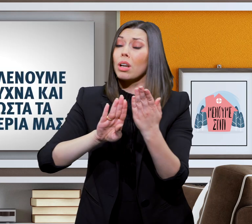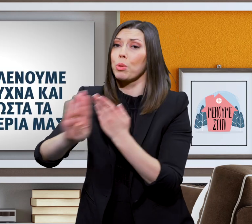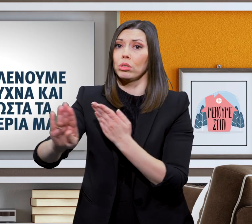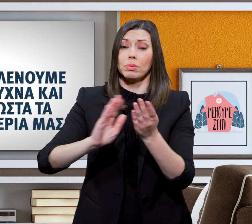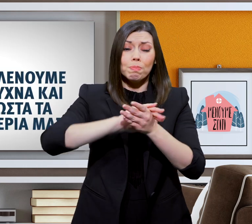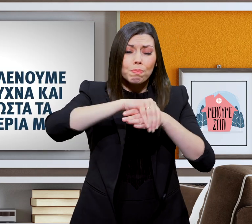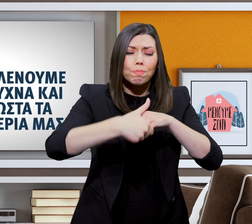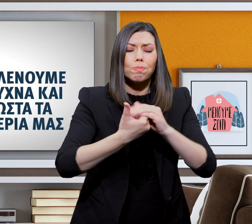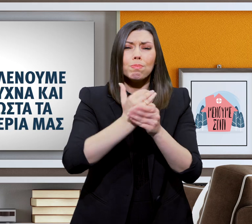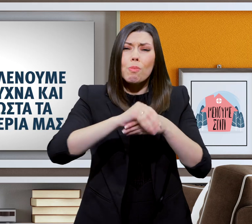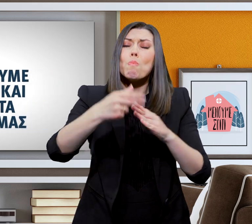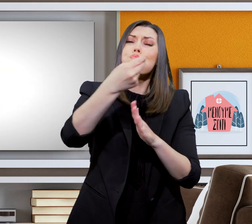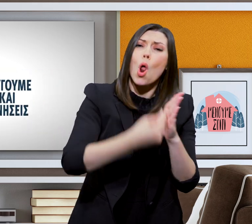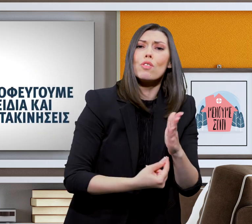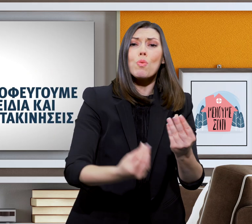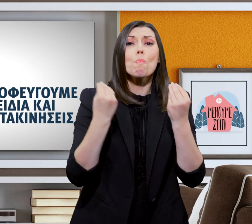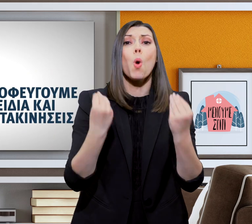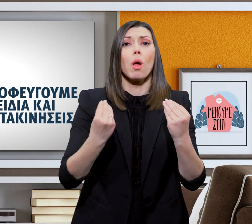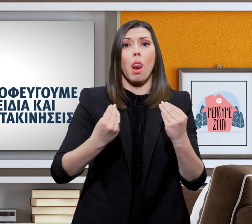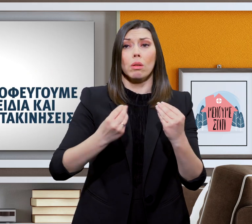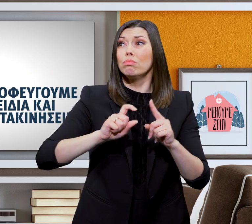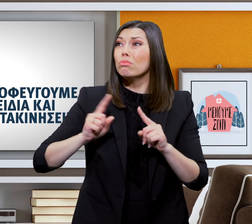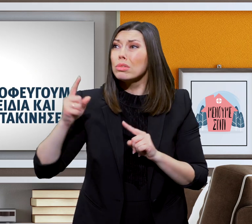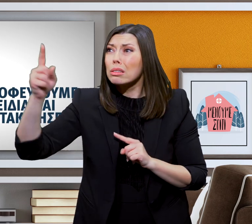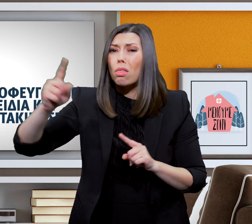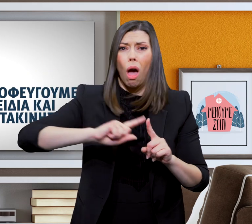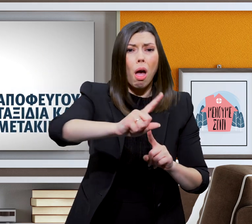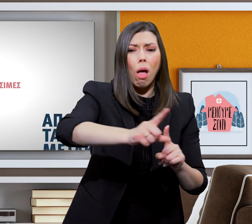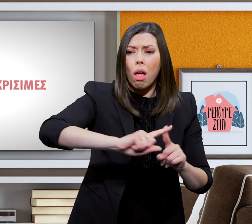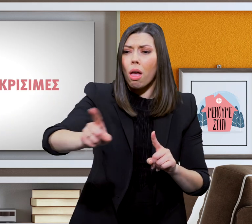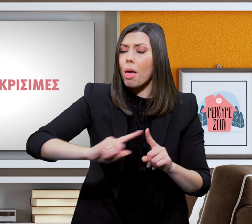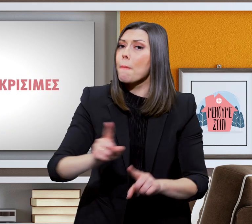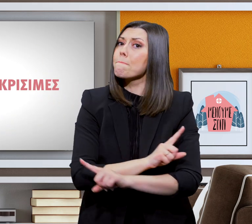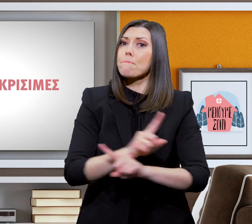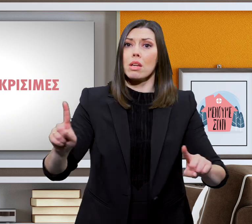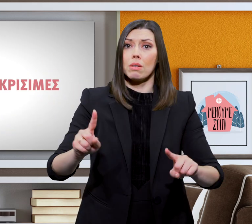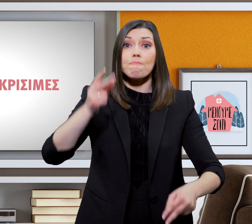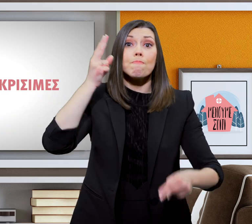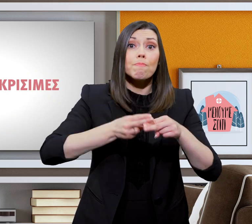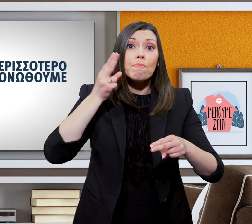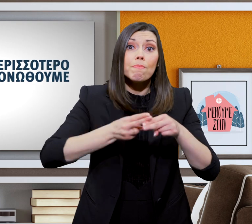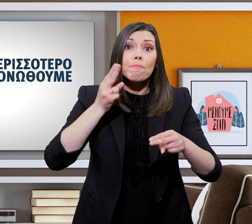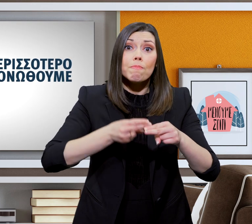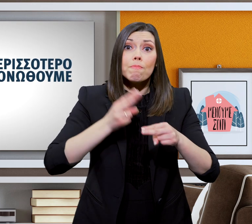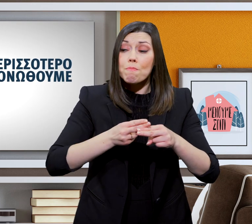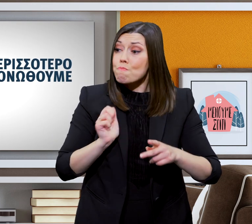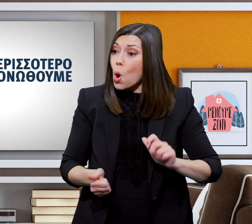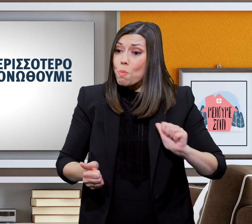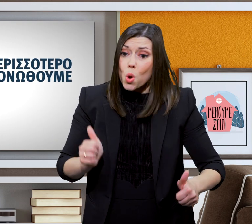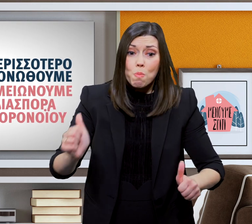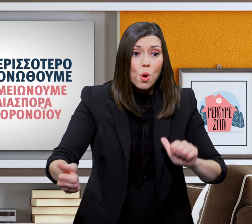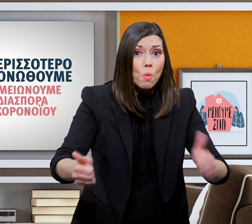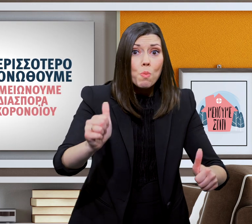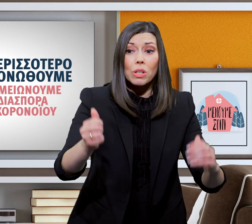πλένουμε συχνά και σωστά τα χέρια μας, αποφεύγουμε τα ταξίδια και τις μετακινήσεις. Οι στιγμές είναι κρίσιμες. Όσο περισσότερο